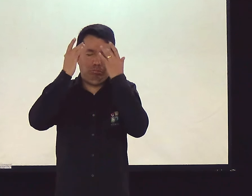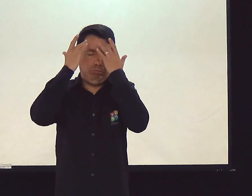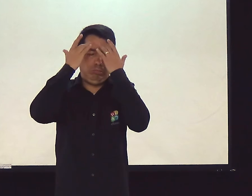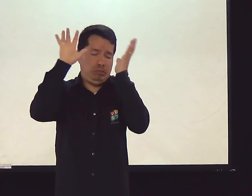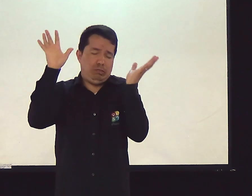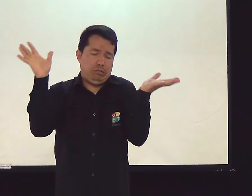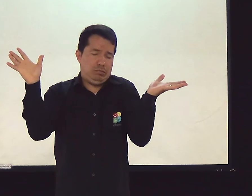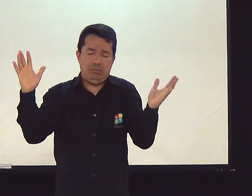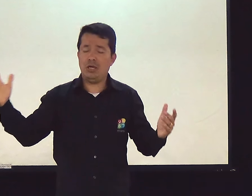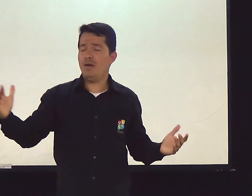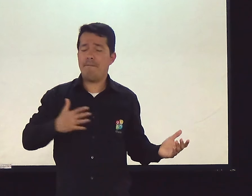doença.